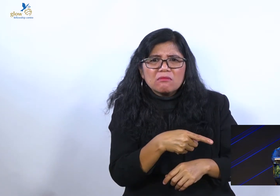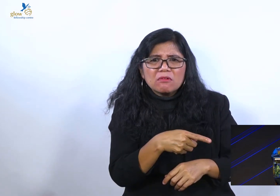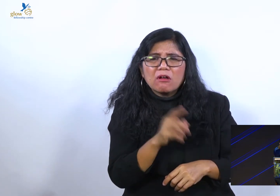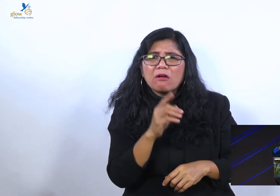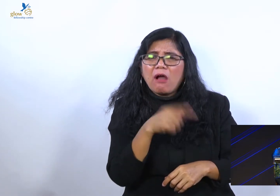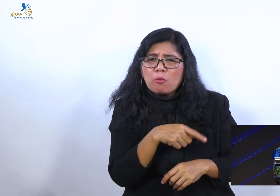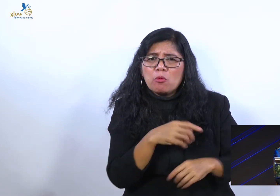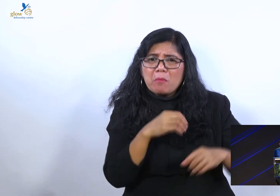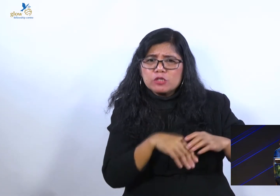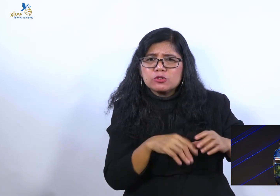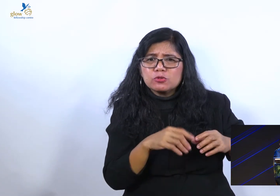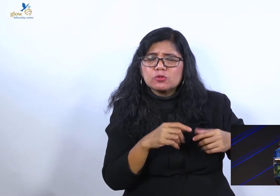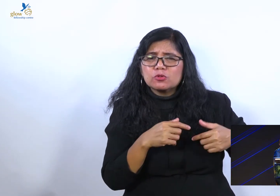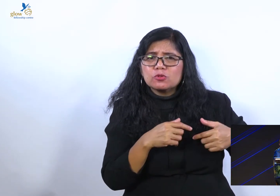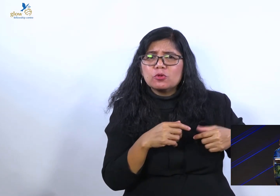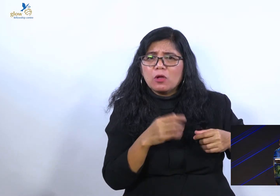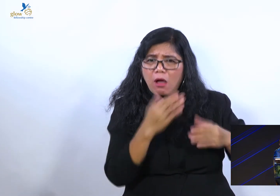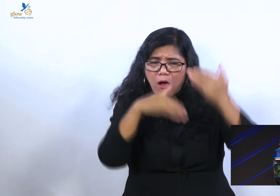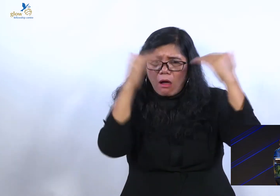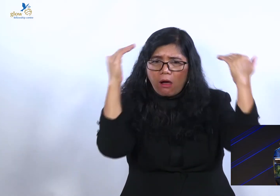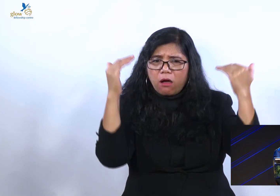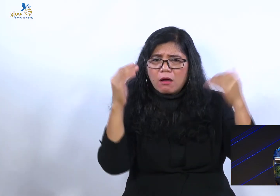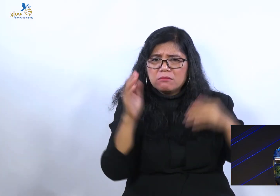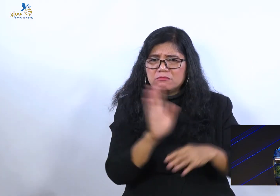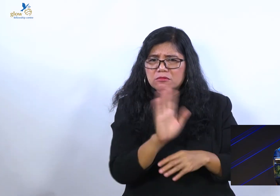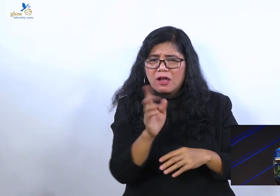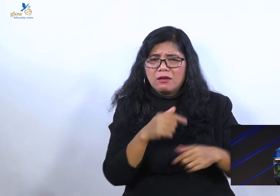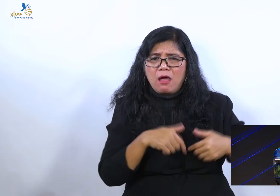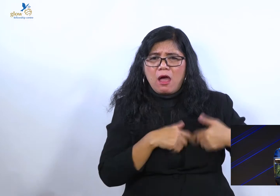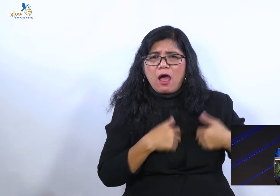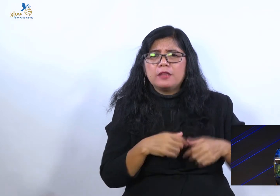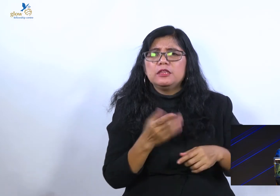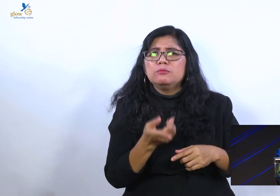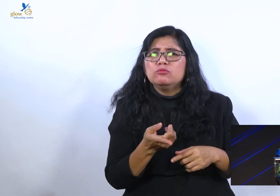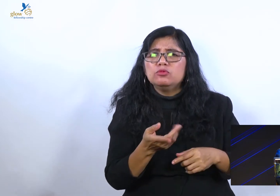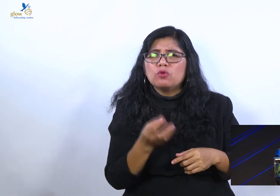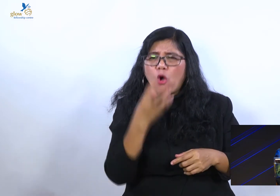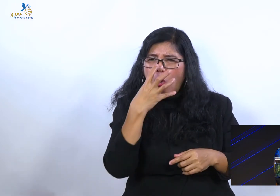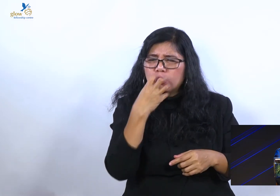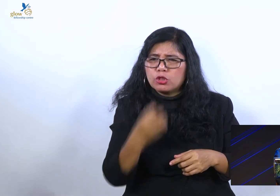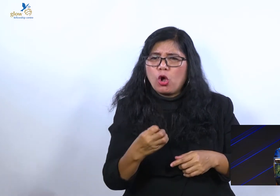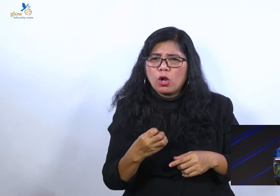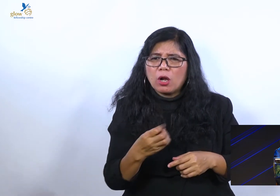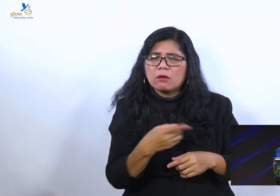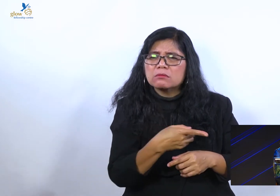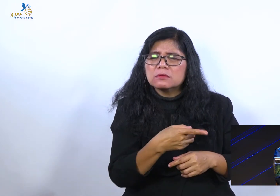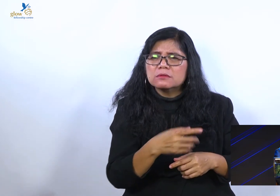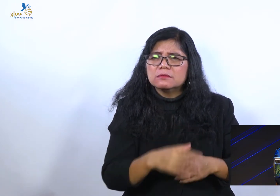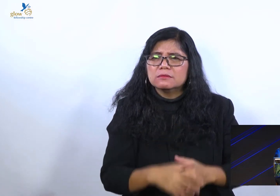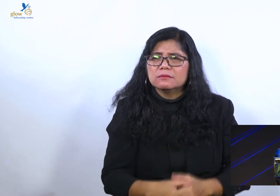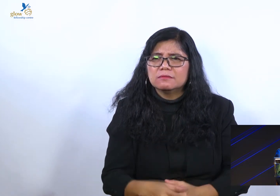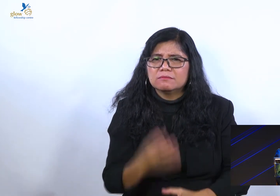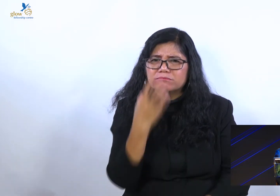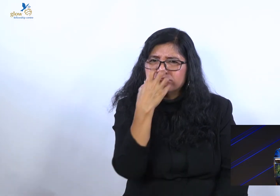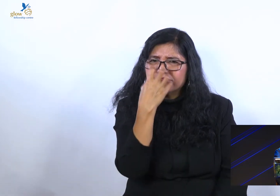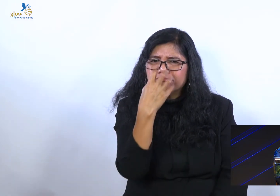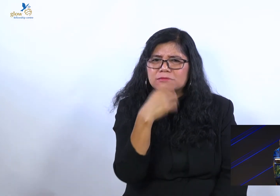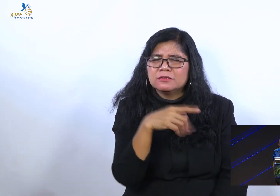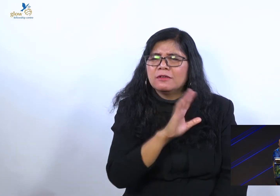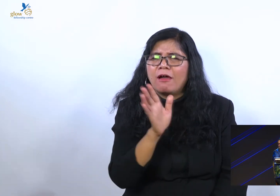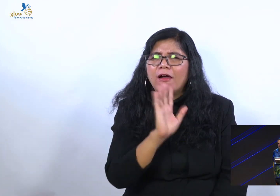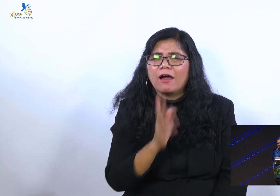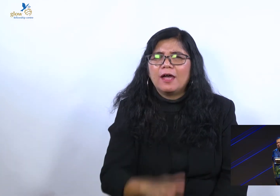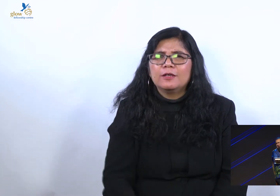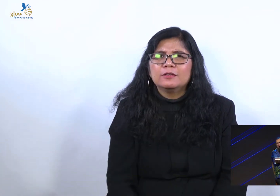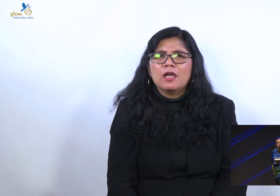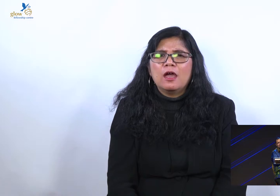Itu tanda bahwa hatimu busuk. Iya kan? Kalau saudara melihat orang katolik sedang berdoa. Saudara melihat orang protestan